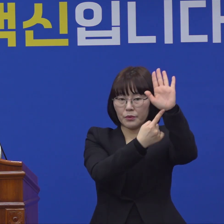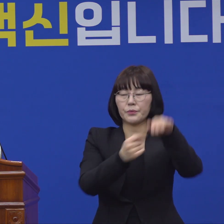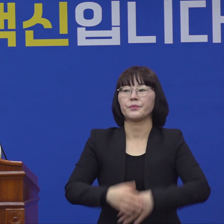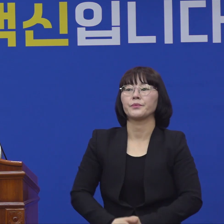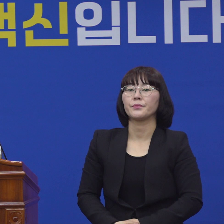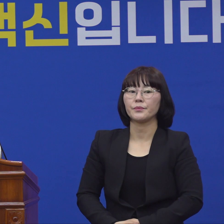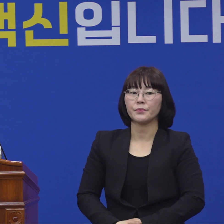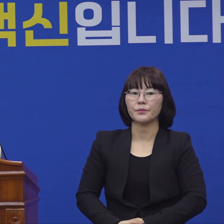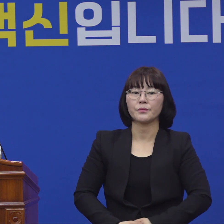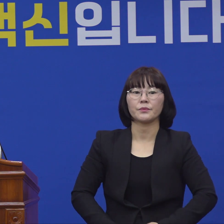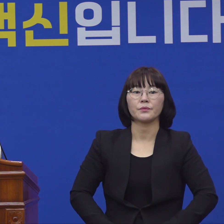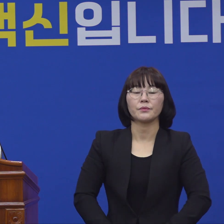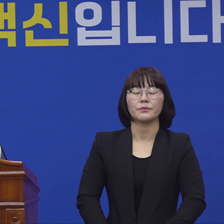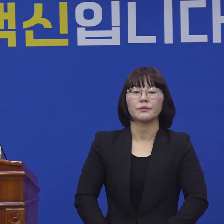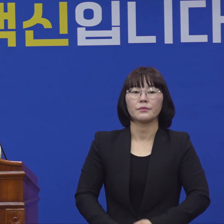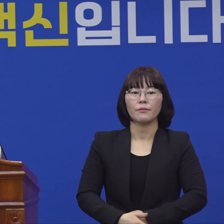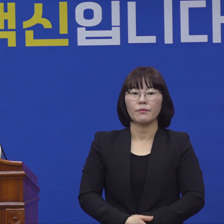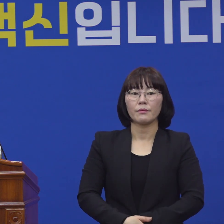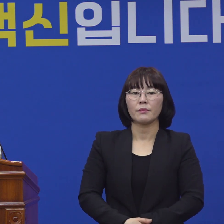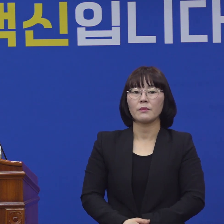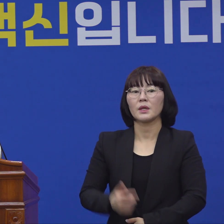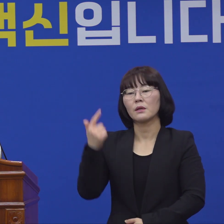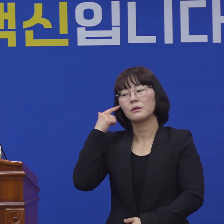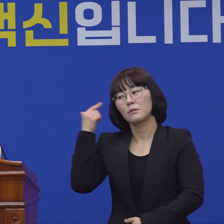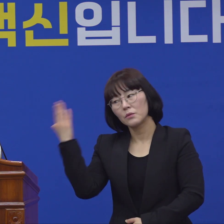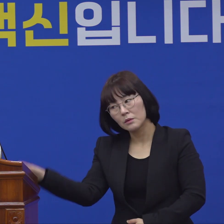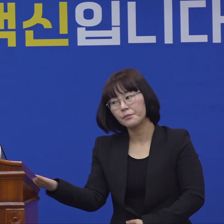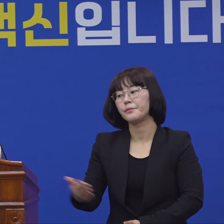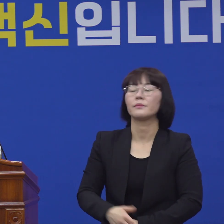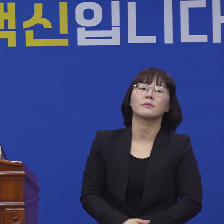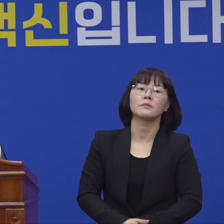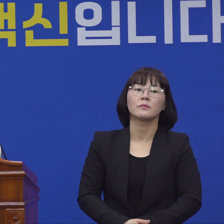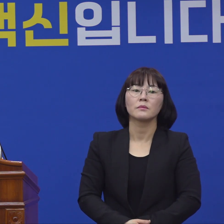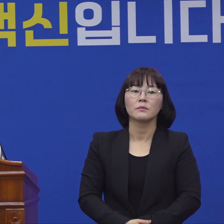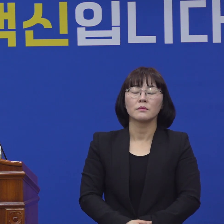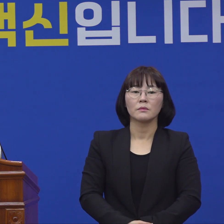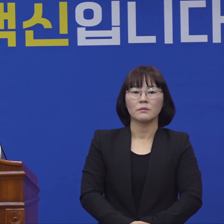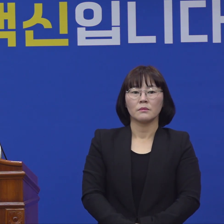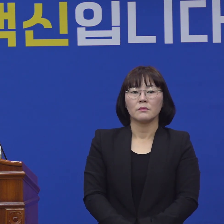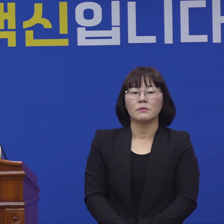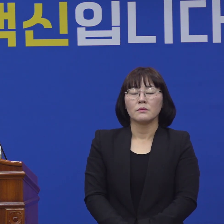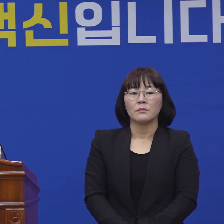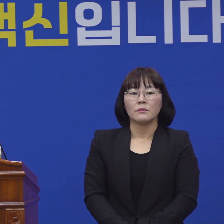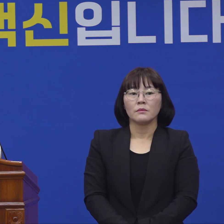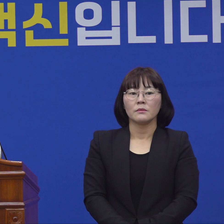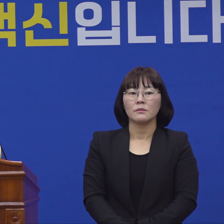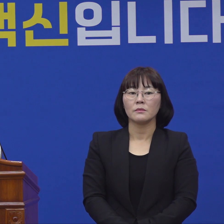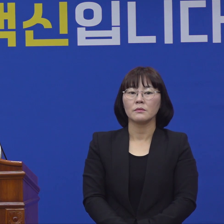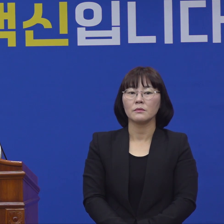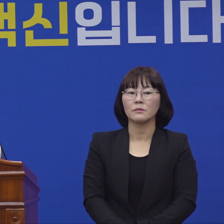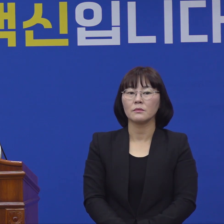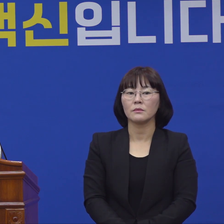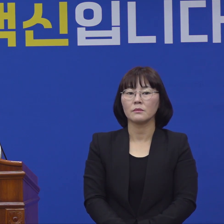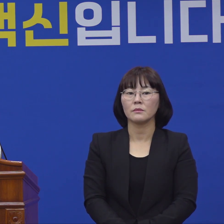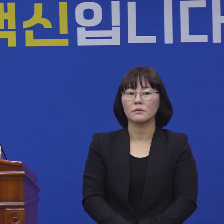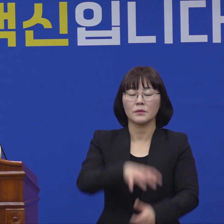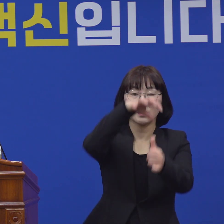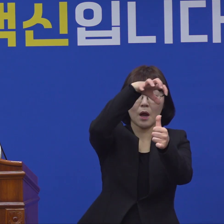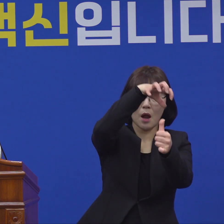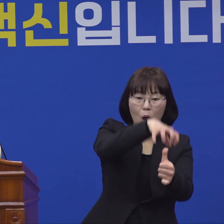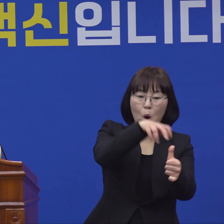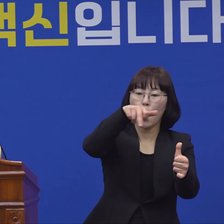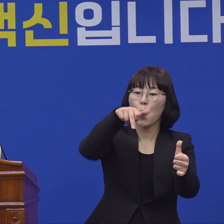네. 월틴 월틴입니다. 글쎄 월틴 월틴인데요. 지금 코트